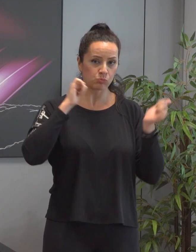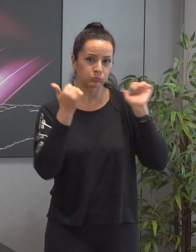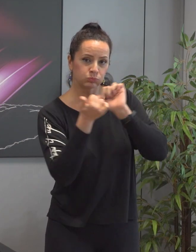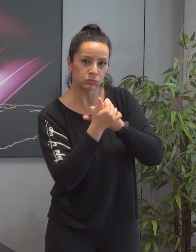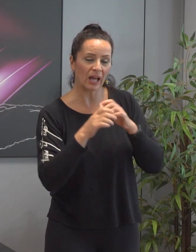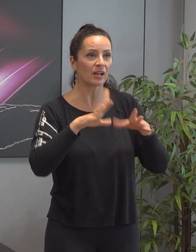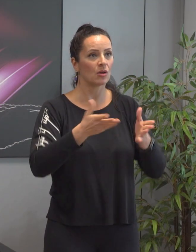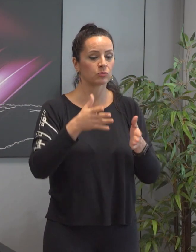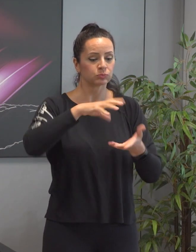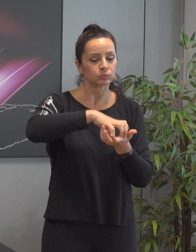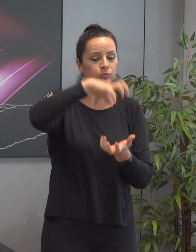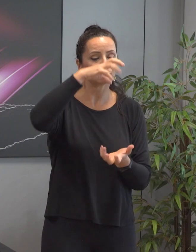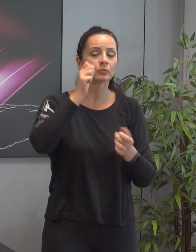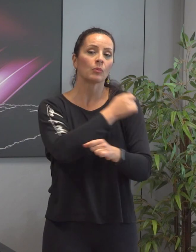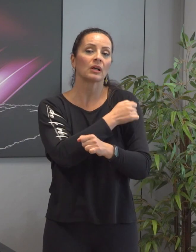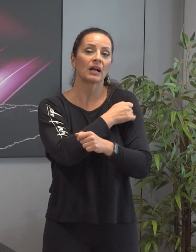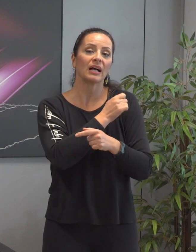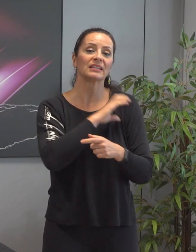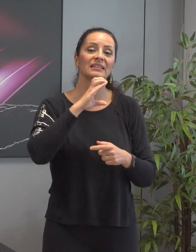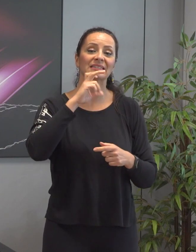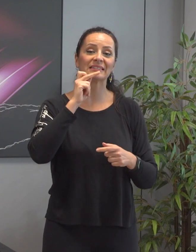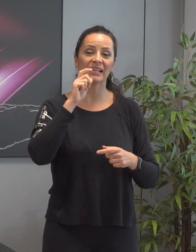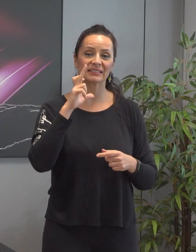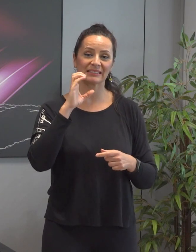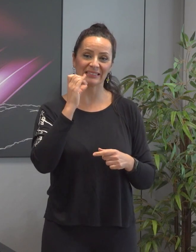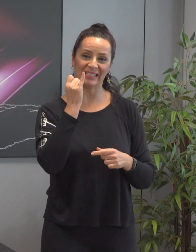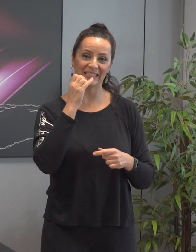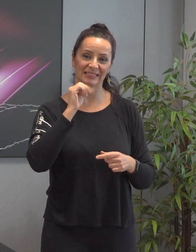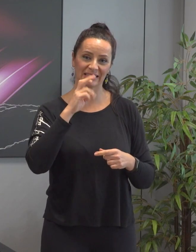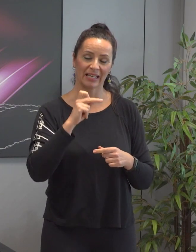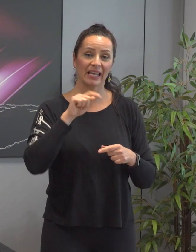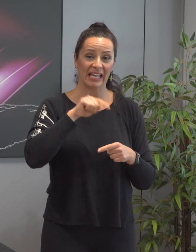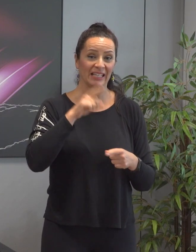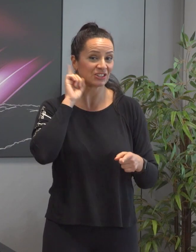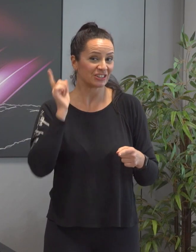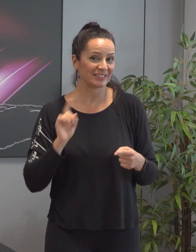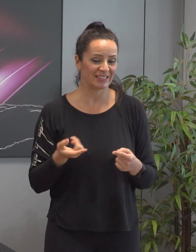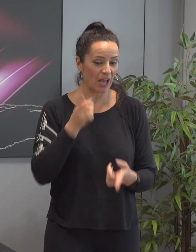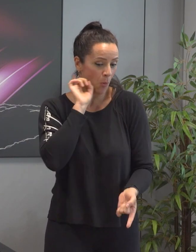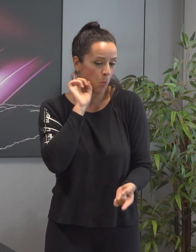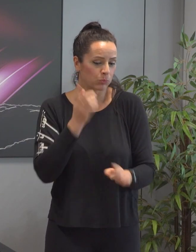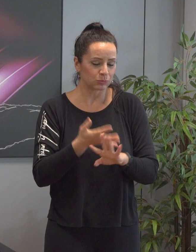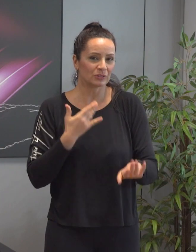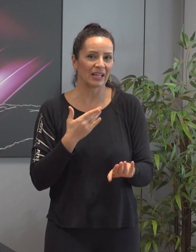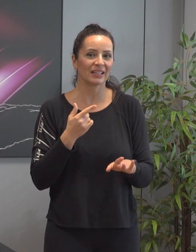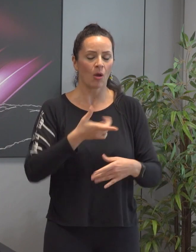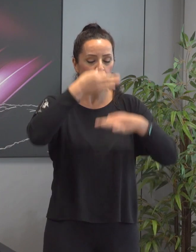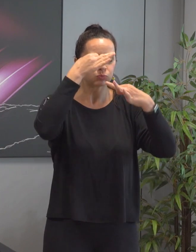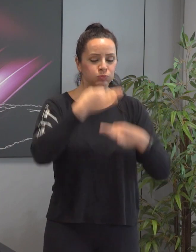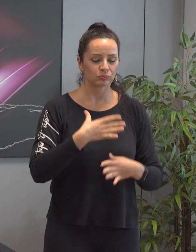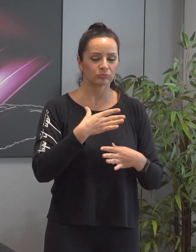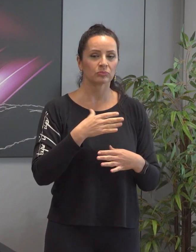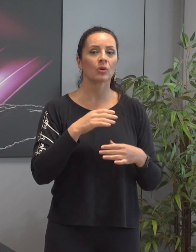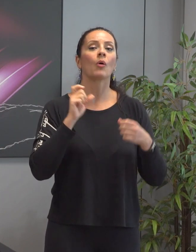instalações da Cercisa. Neste dia tão relevante, reafirmamos o nosso compromisso